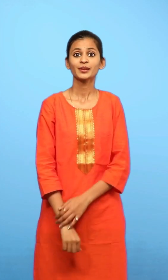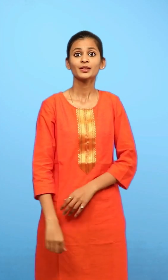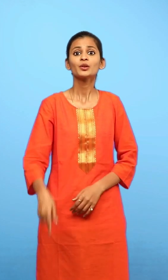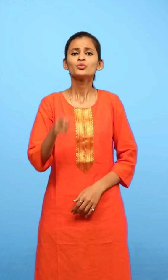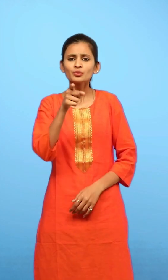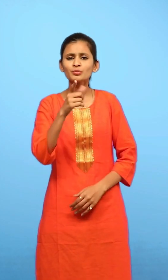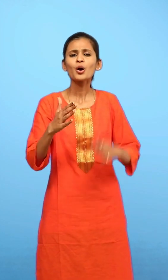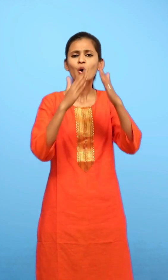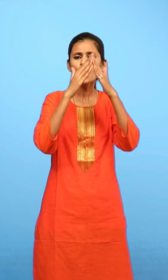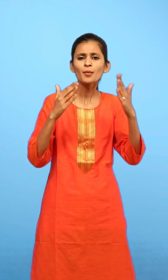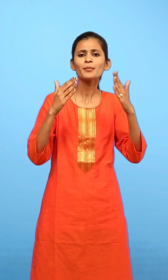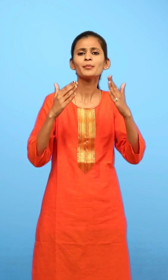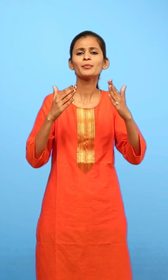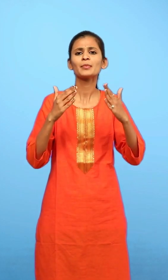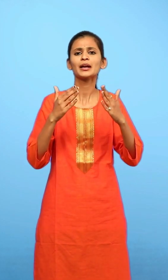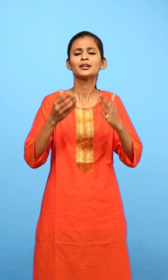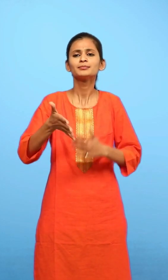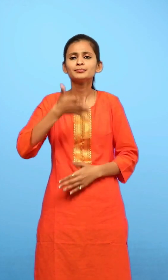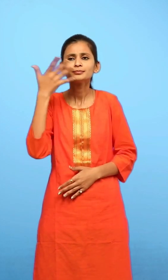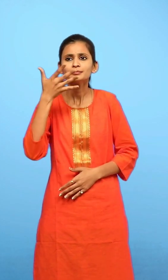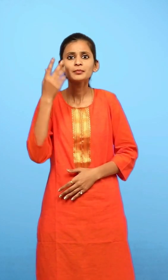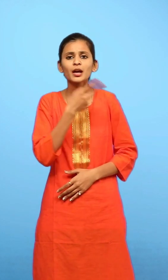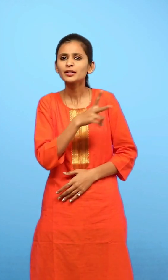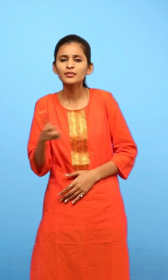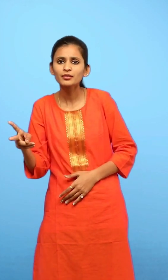तुम्हारे घर में किस-किस थरहा की महक आती है